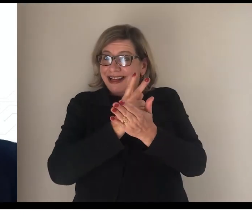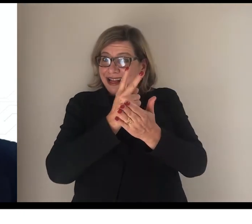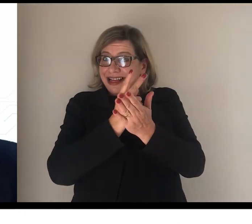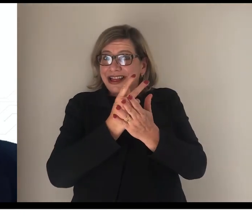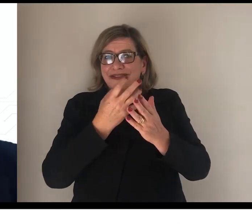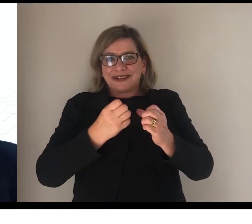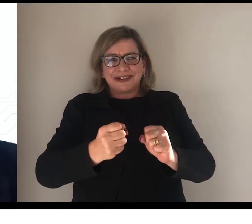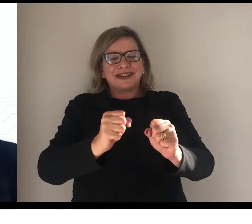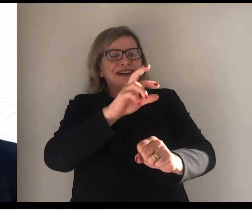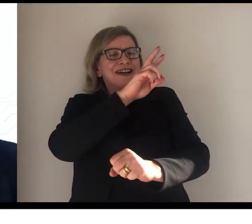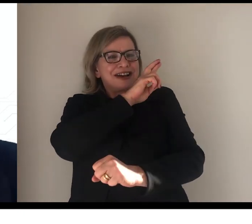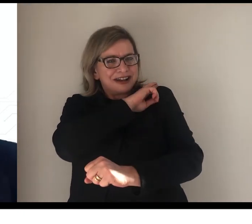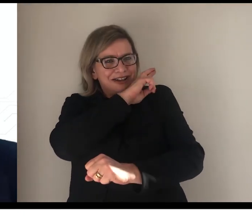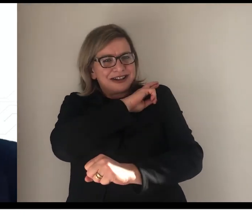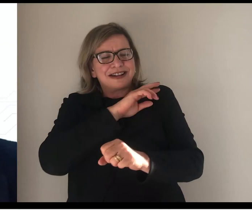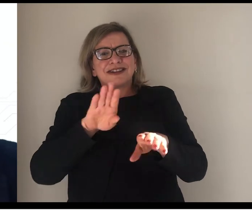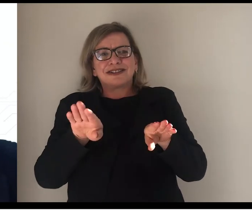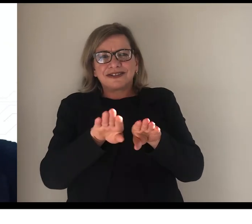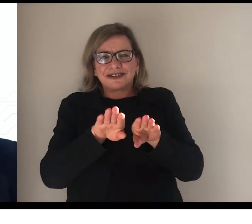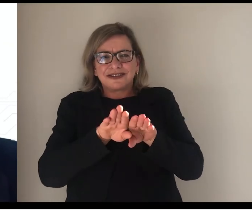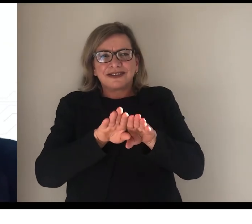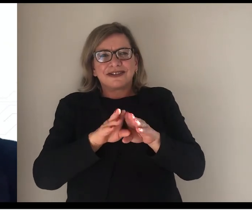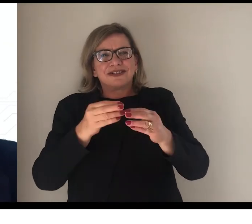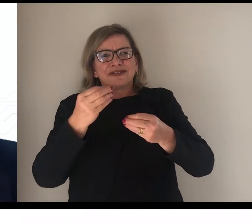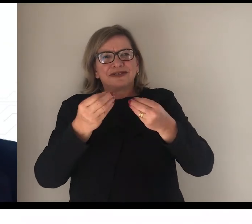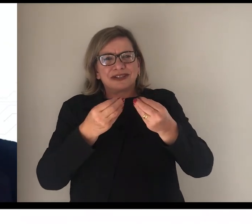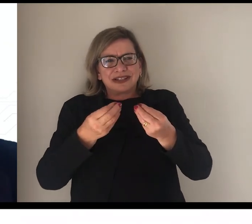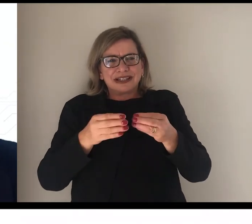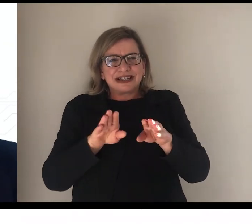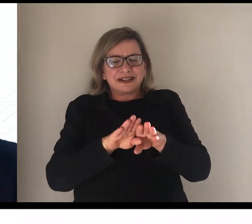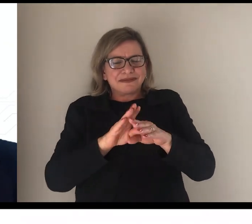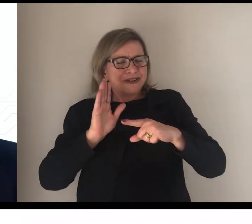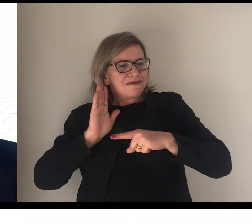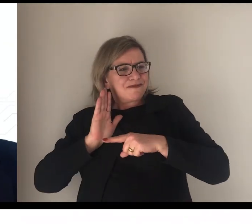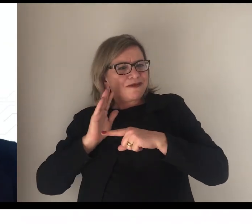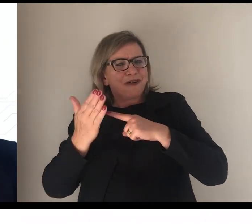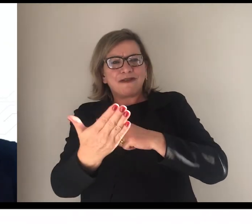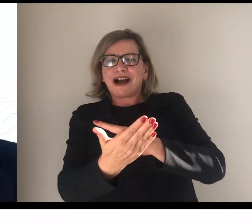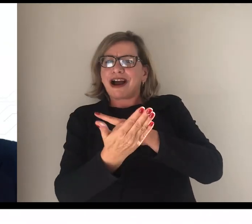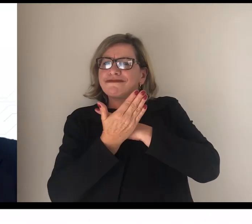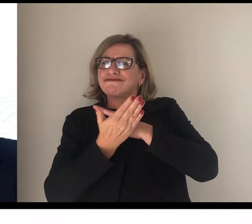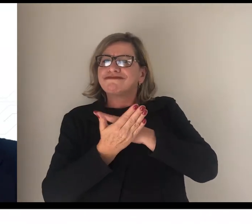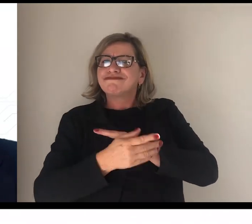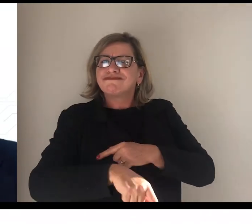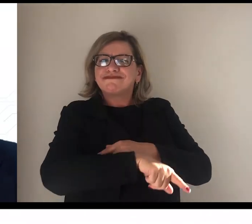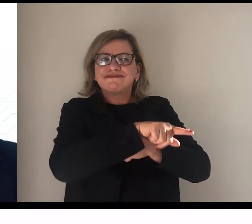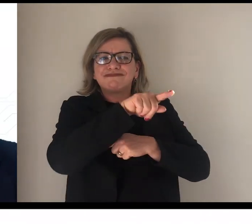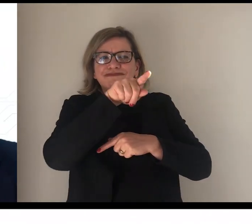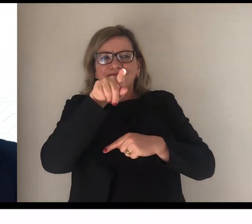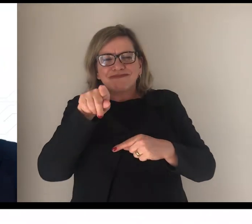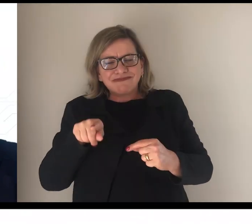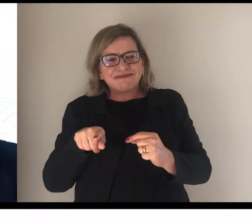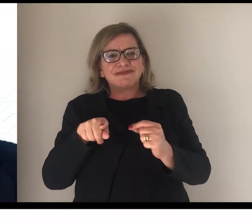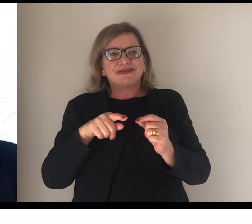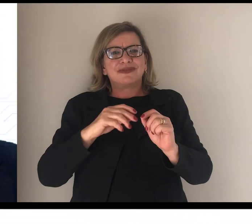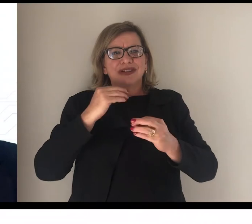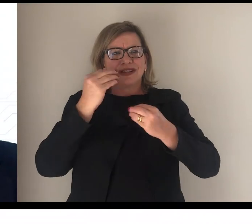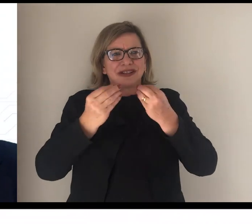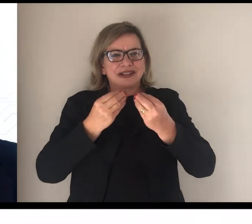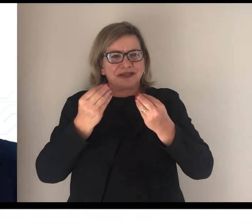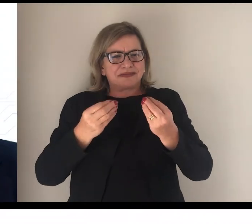competência e a contribuição de vocês para que esse